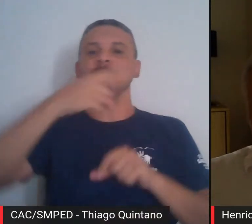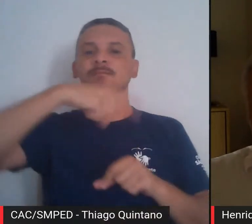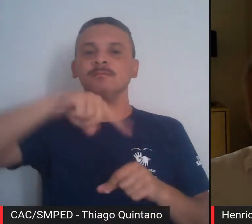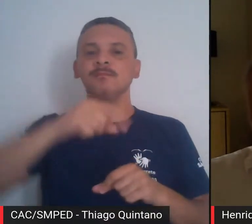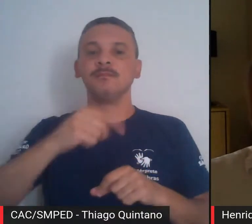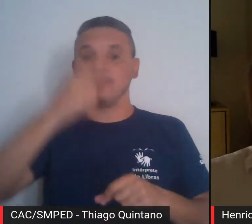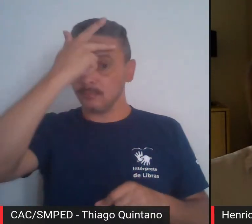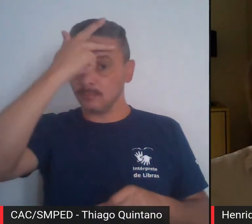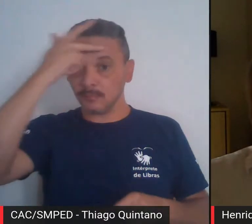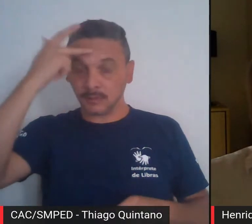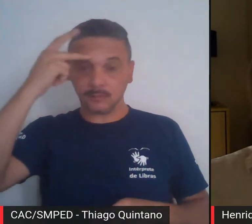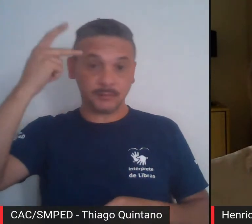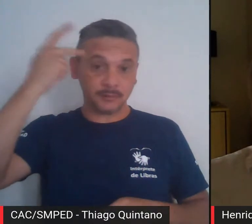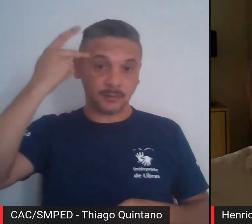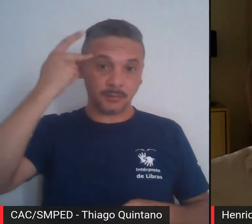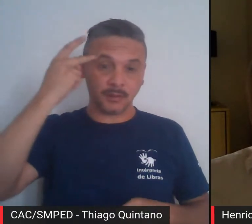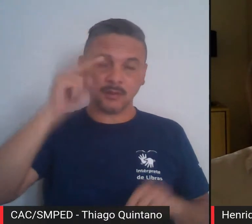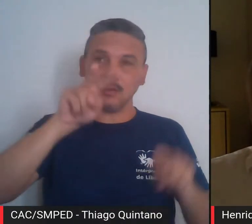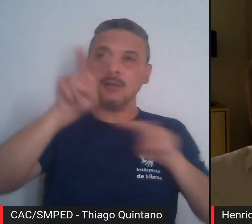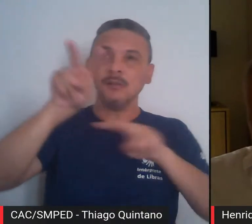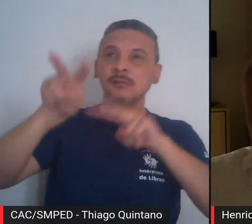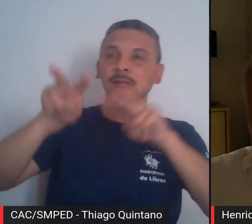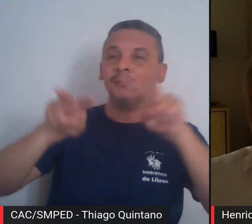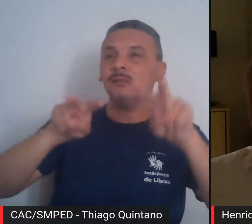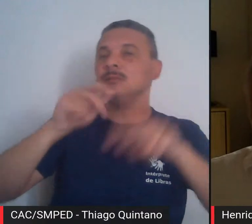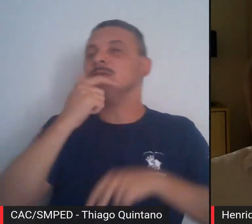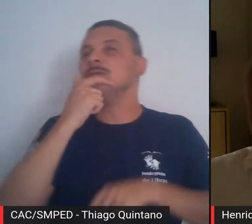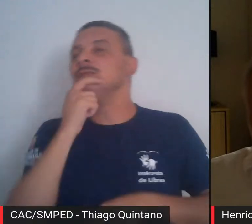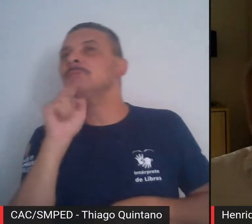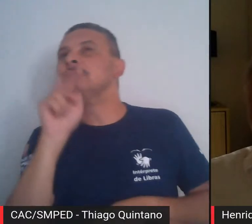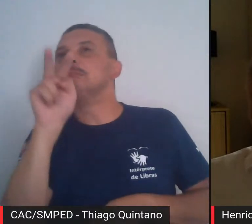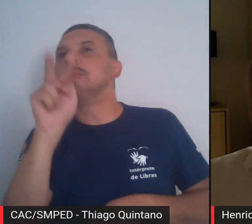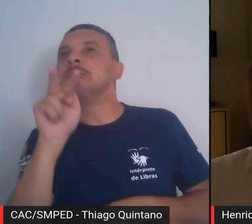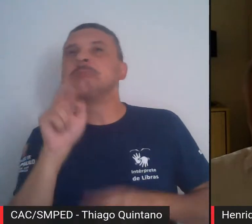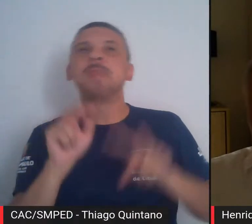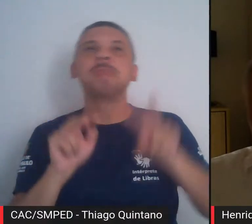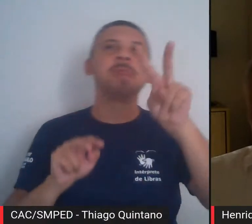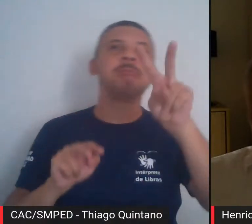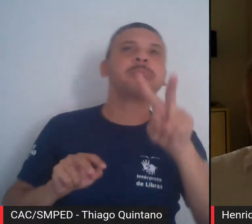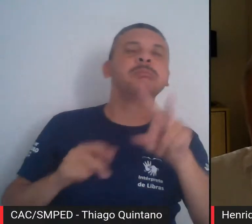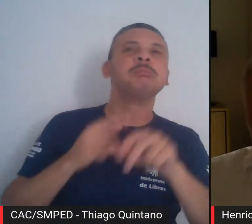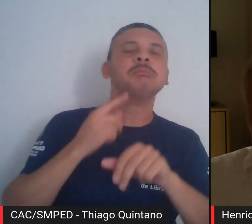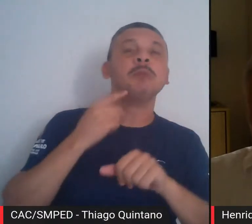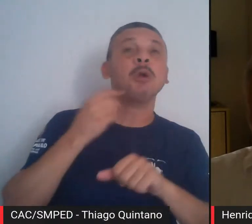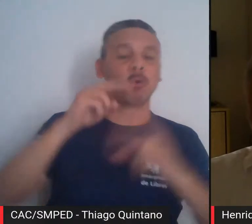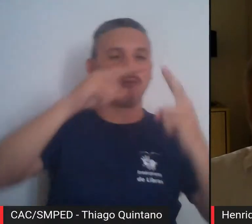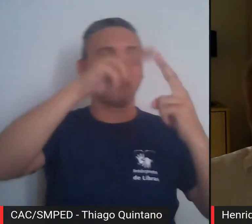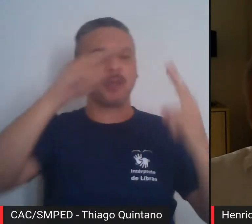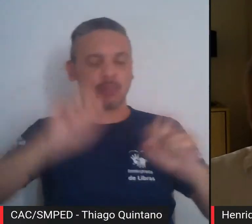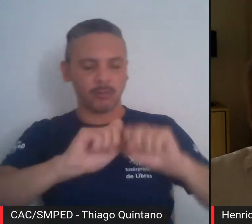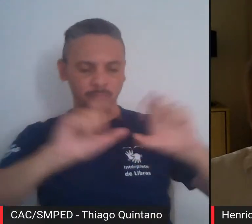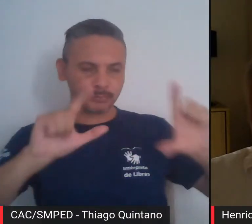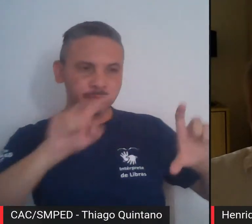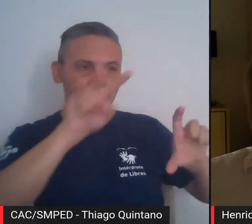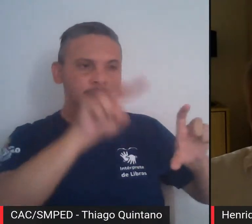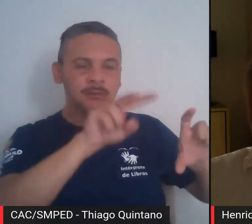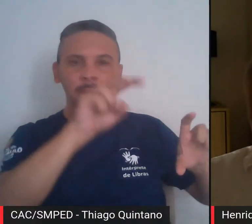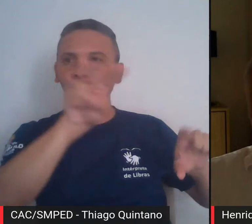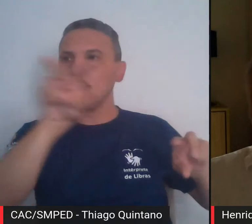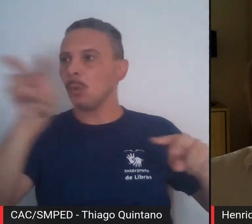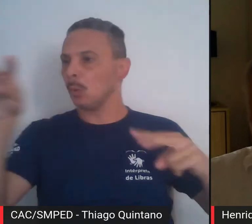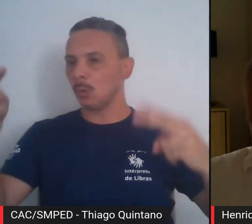paulistano pudesse olhar pela janela, física ou virtual, e contemplar o seu arredor.